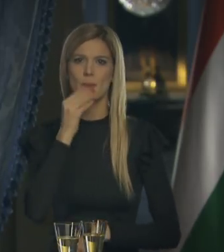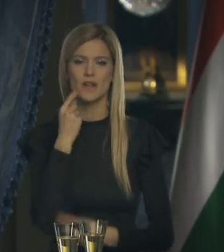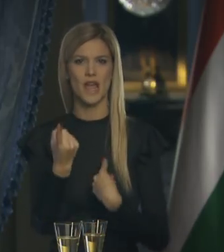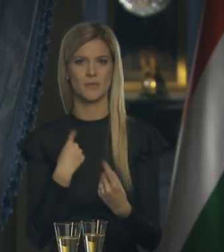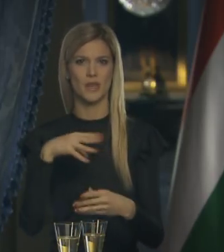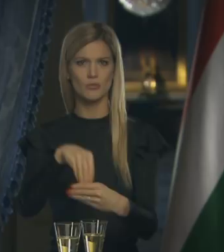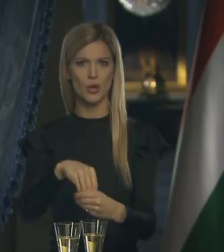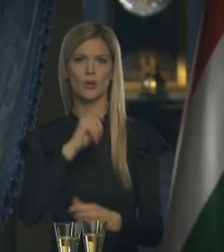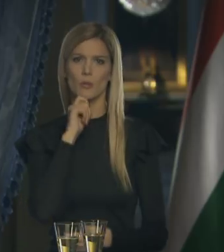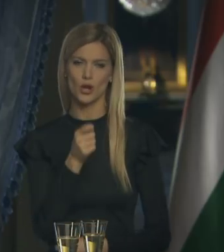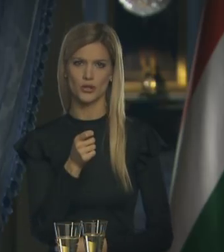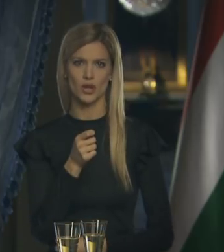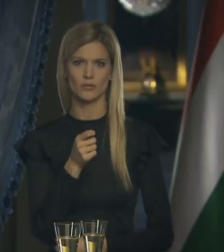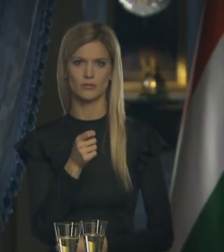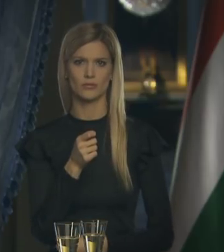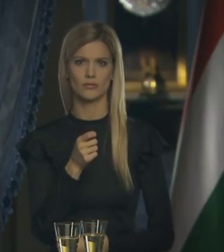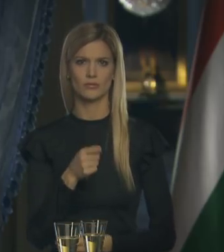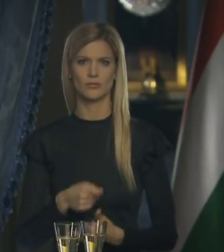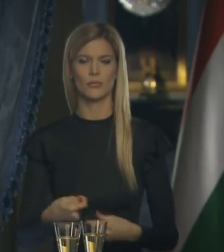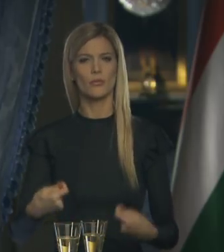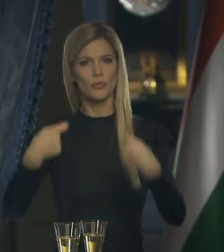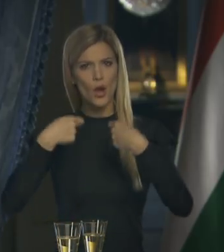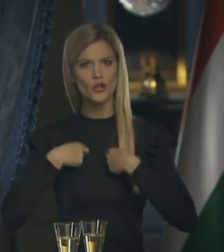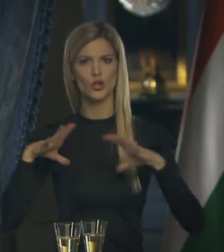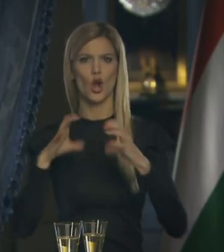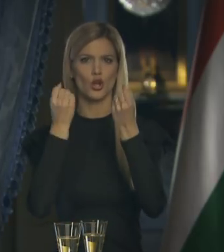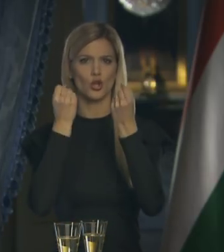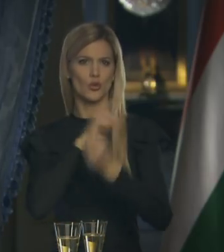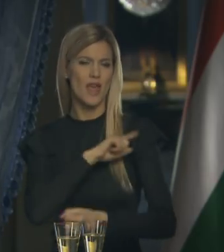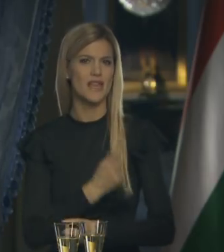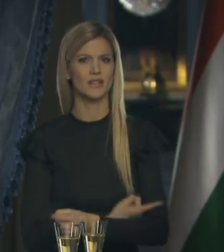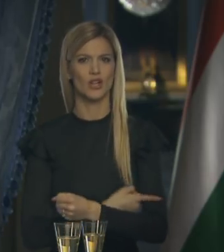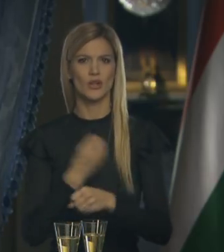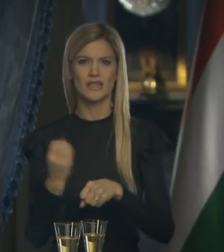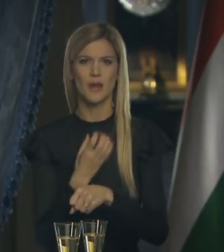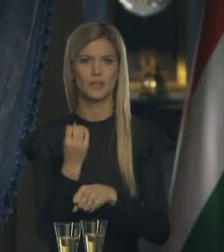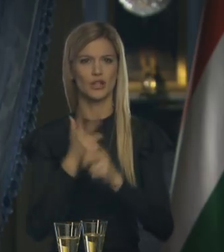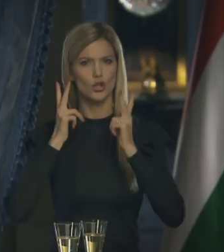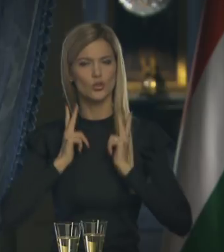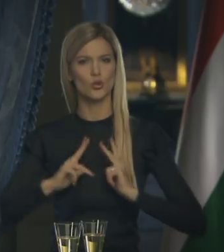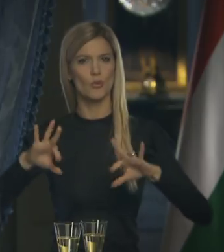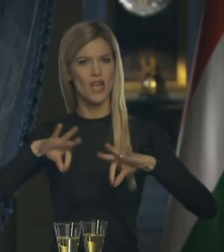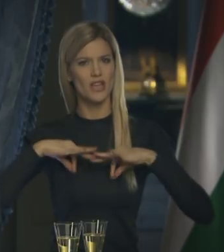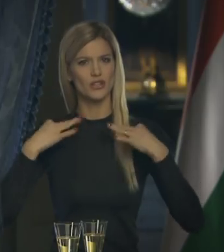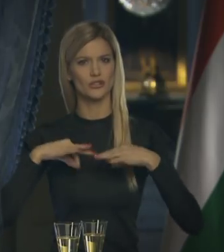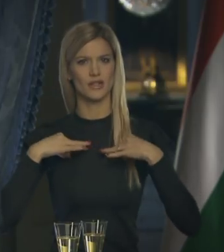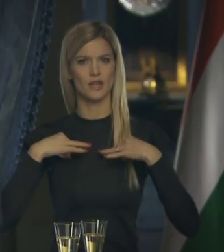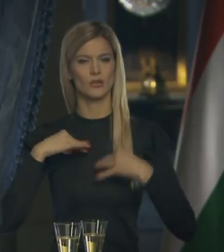egymásban a magyart. Adjon alkotó energiát, teremtő nyugalmat, egészséget,